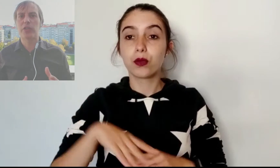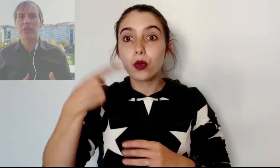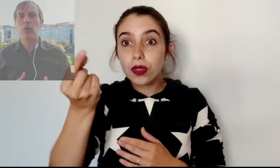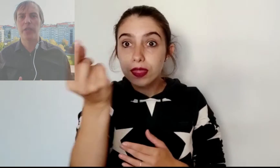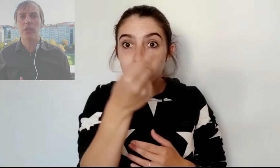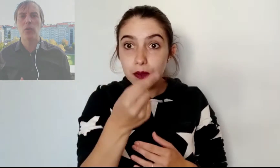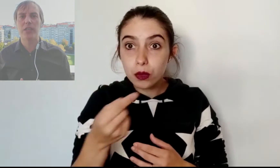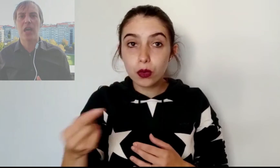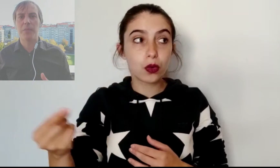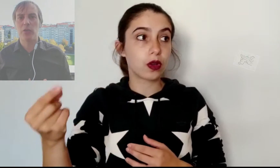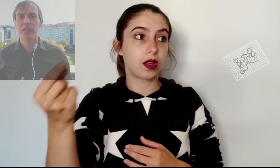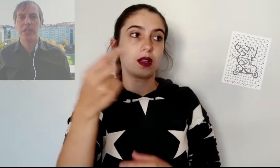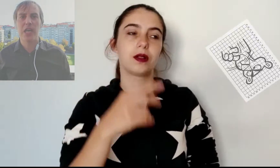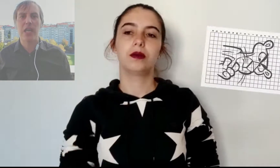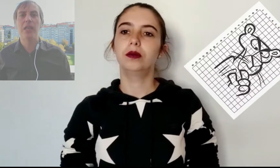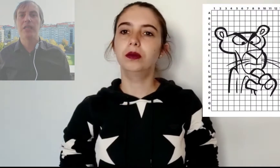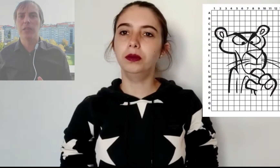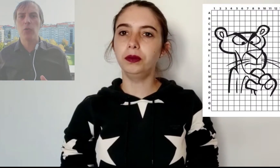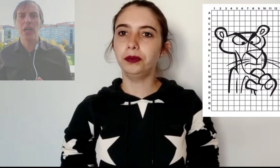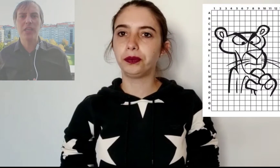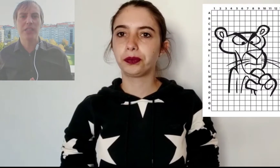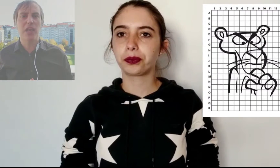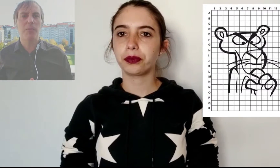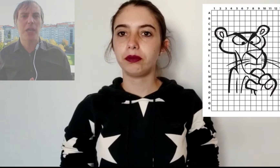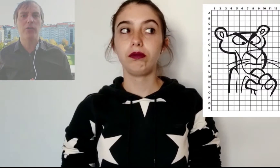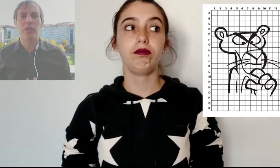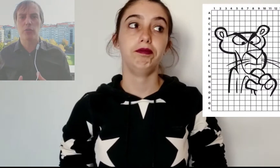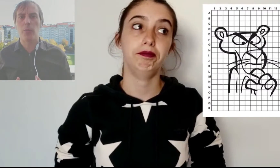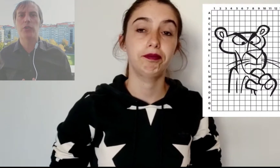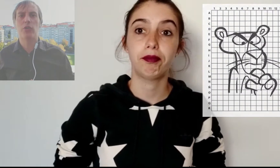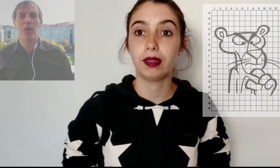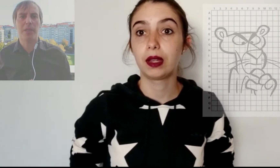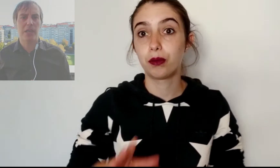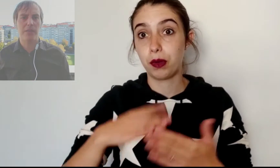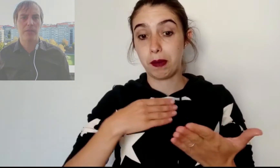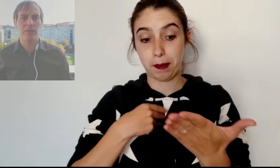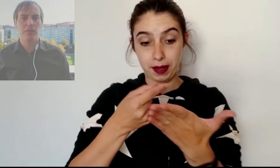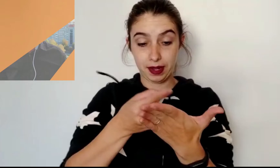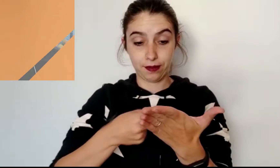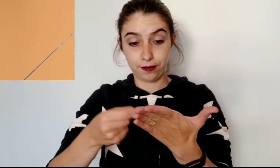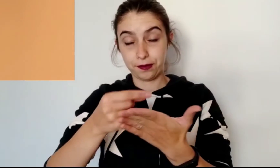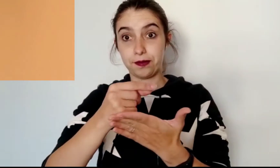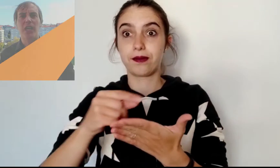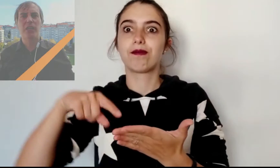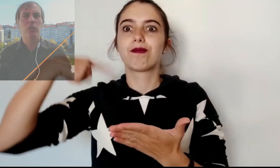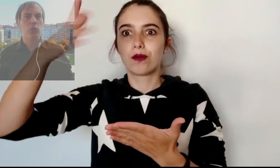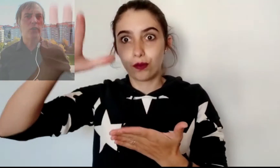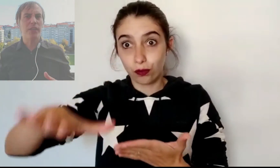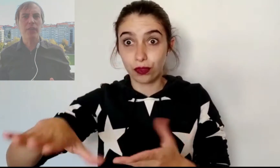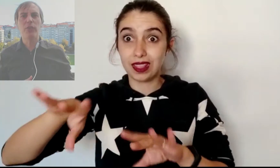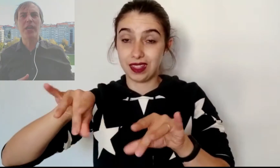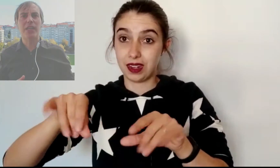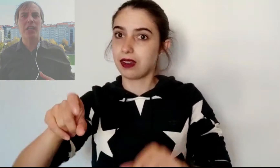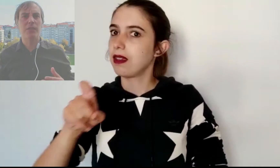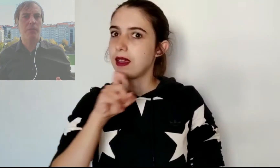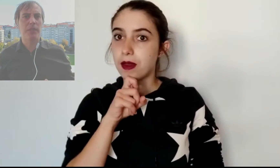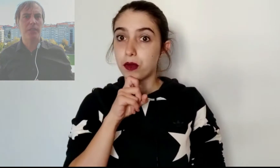otras cuadrículas a menor escala, dibujadas en el plano del supuesto capataz. A partir de ahí, su trazado era relativamente